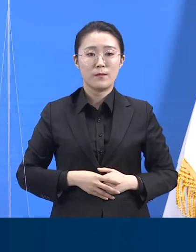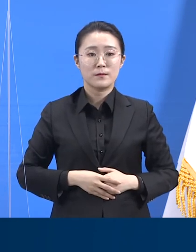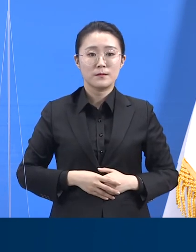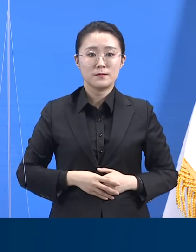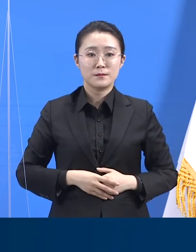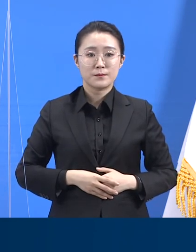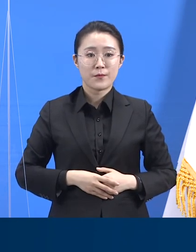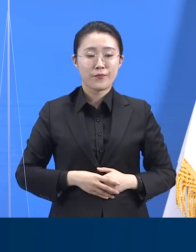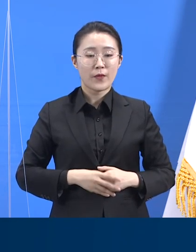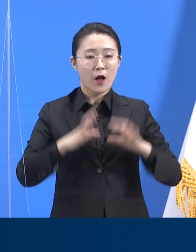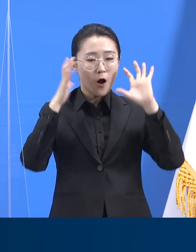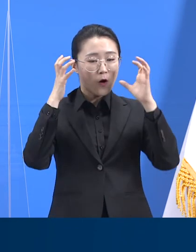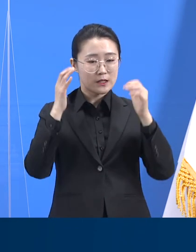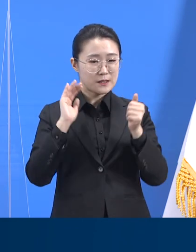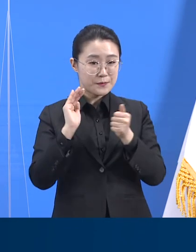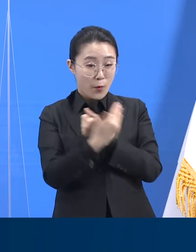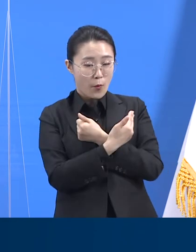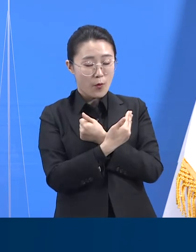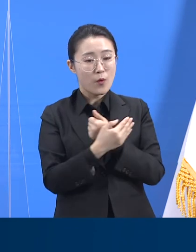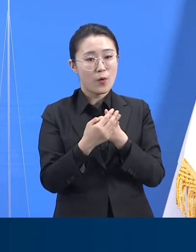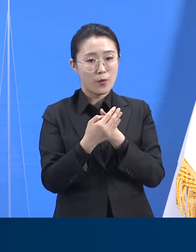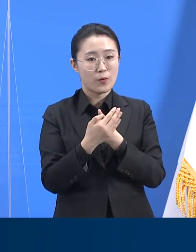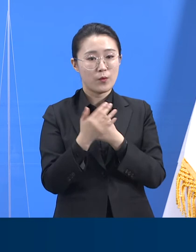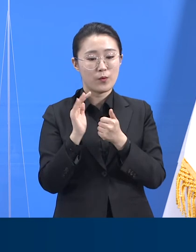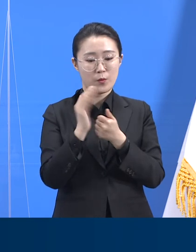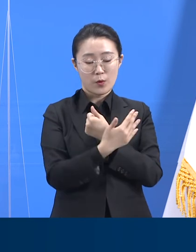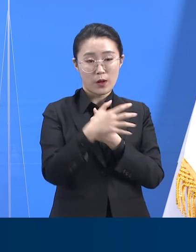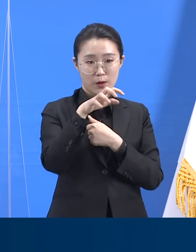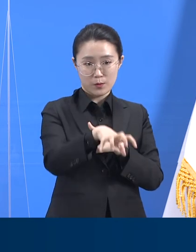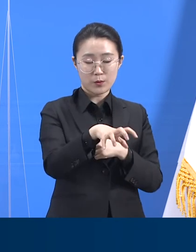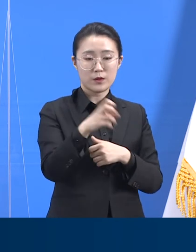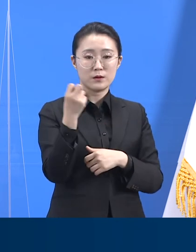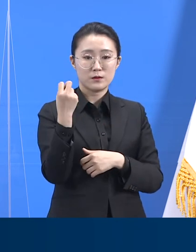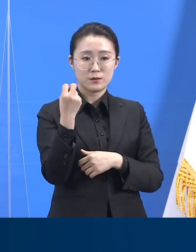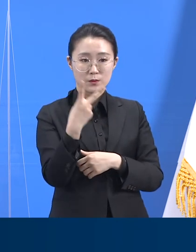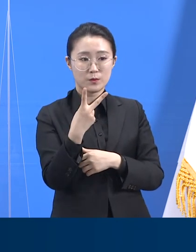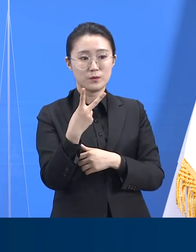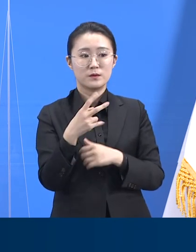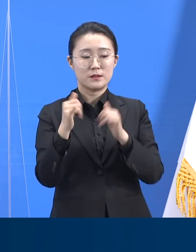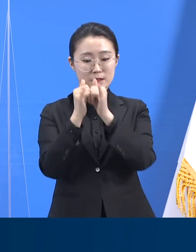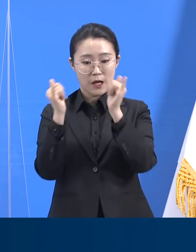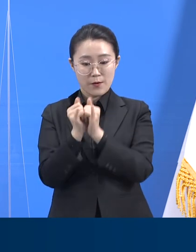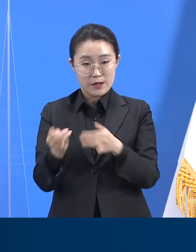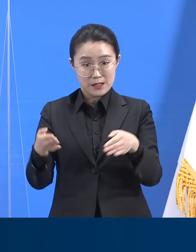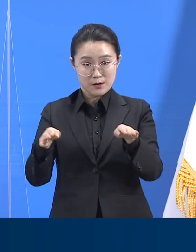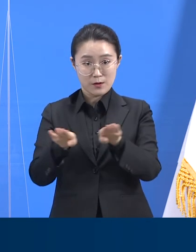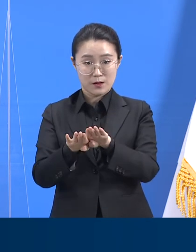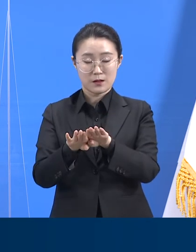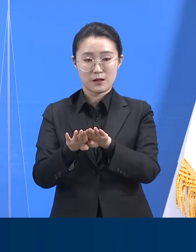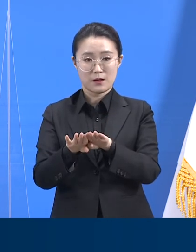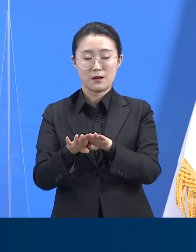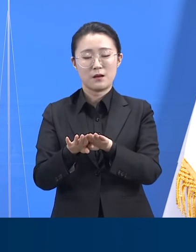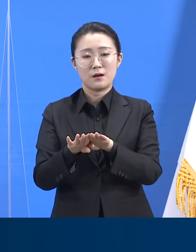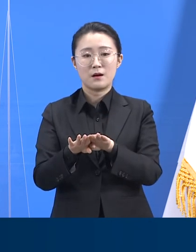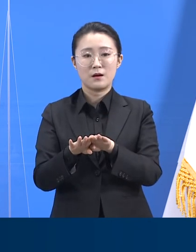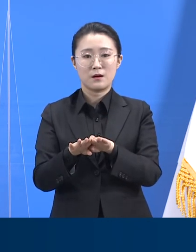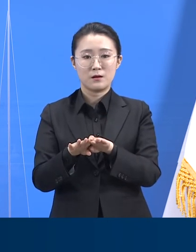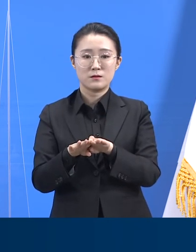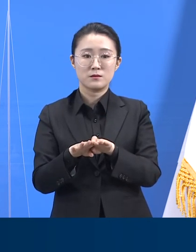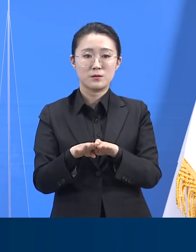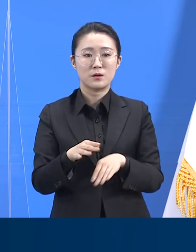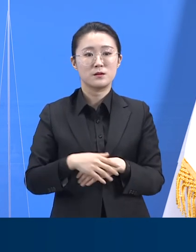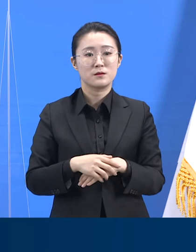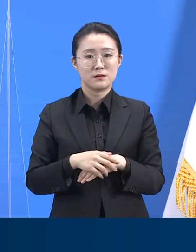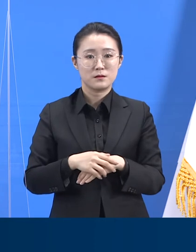보육시설이나 사업장 등에서도 자율과 책임에 기반한 실천이 중요합니다. 내내 수고하셨던 도내 보고인